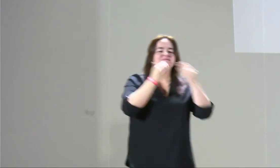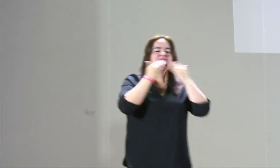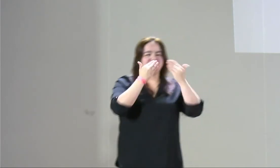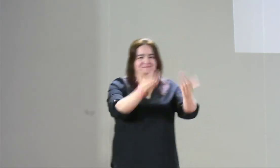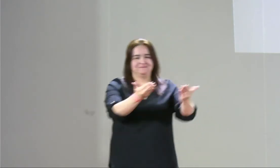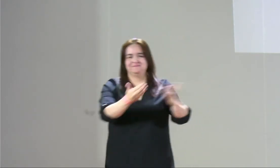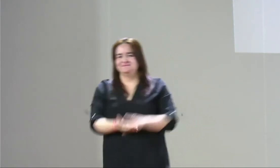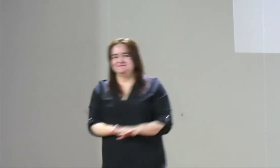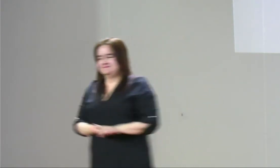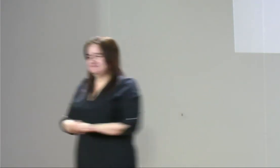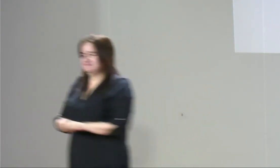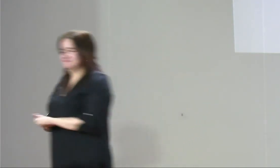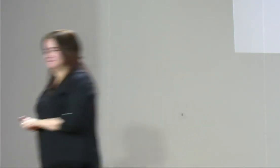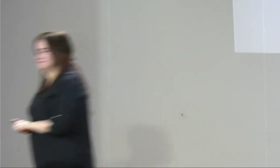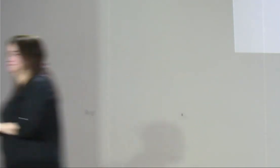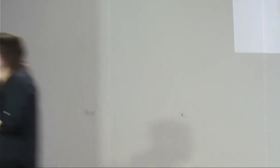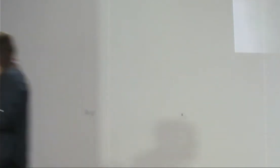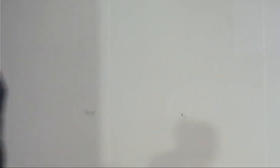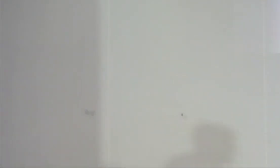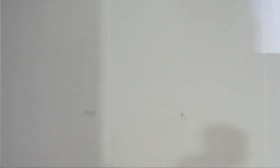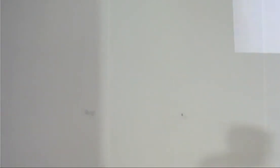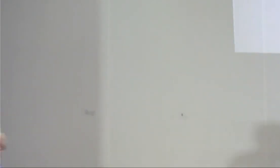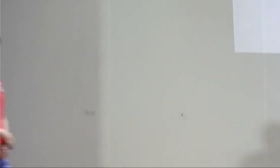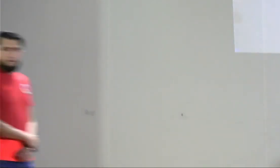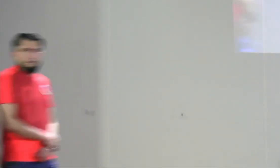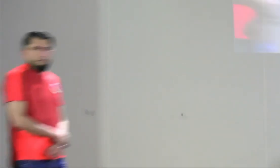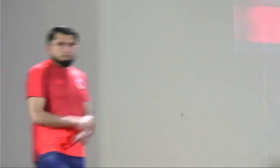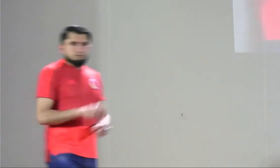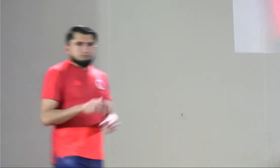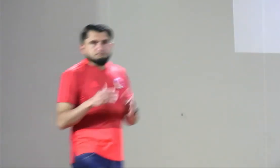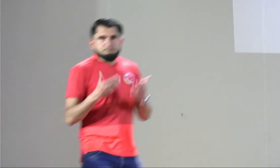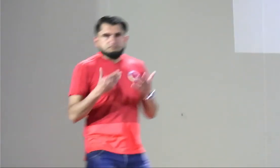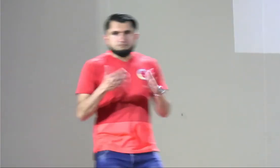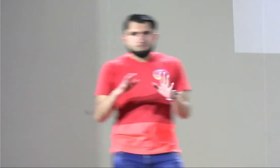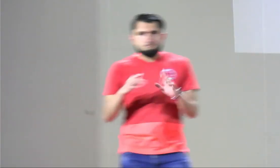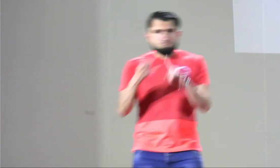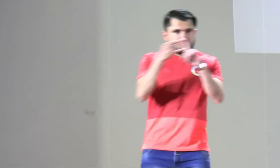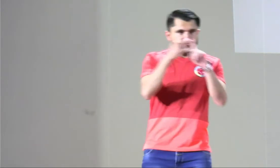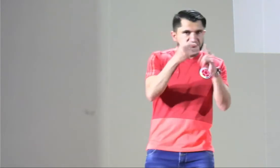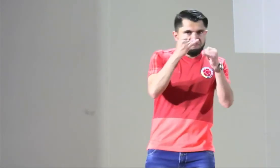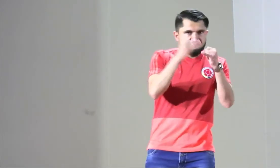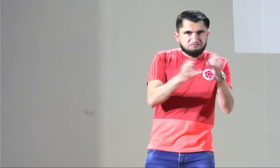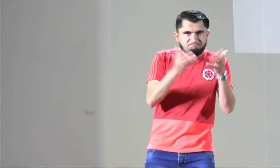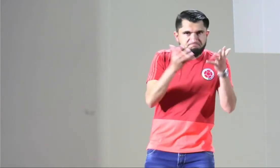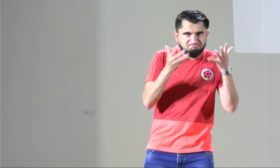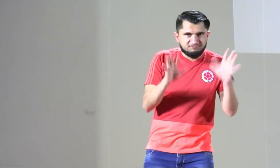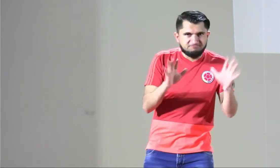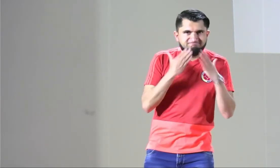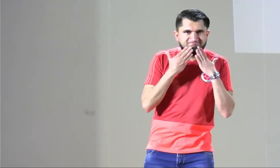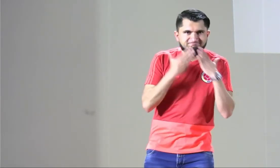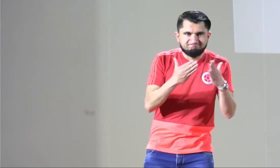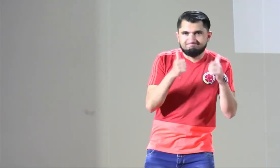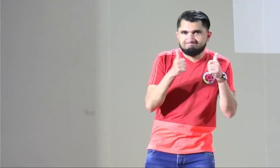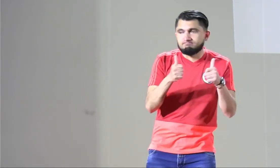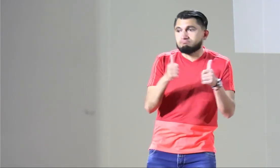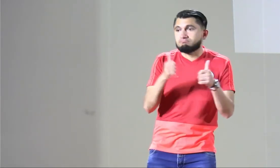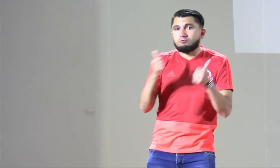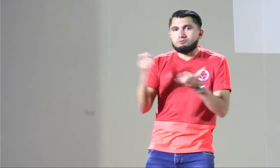información de parte de nuestra misma lengua para poder hacer una participación plena y efectiva ante el Estado. Muy bien, ya